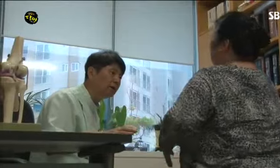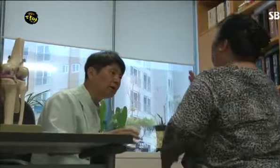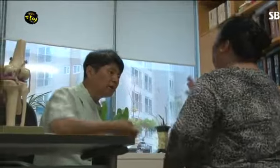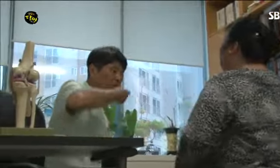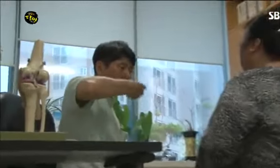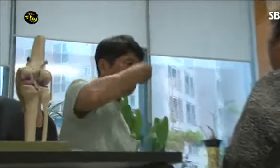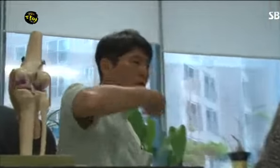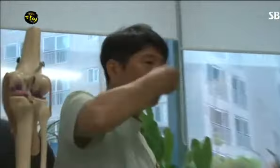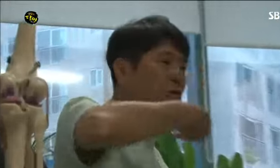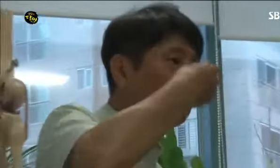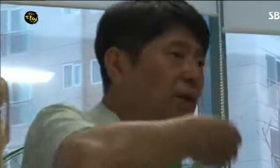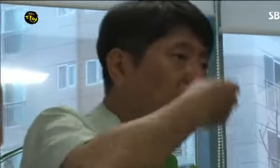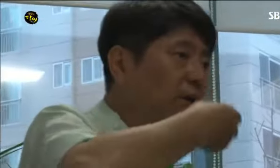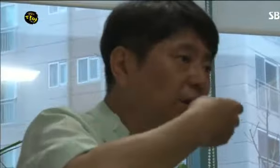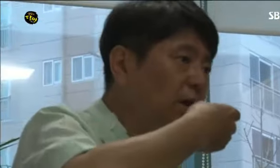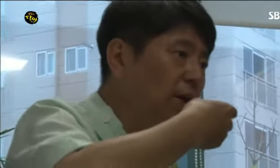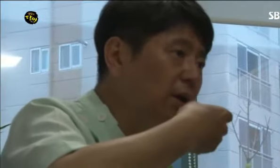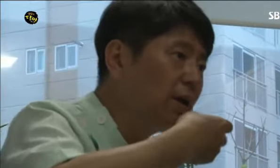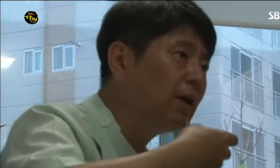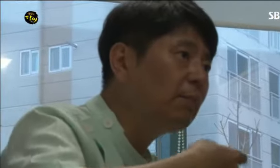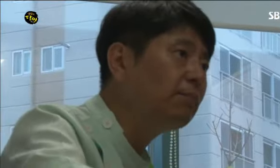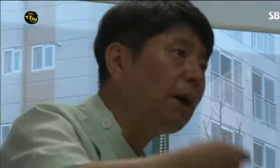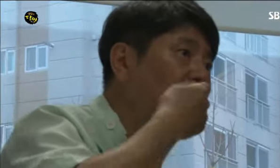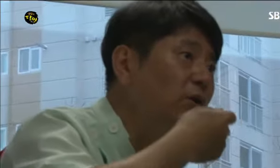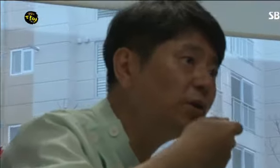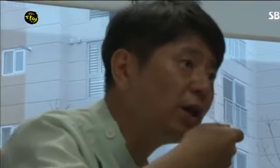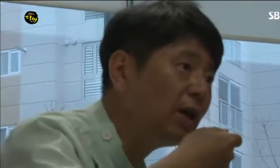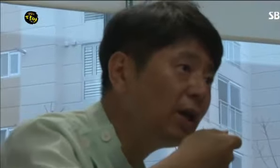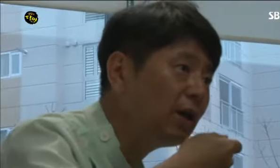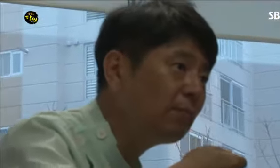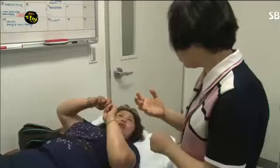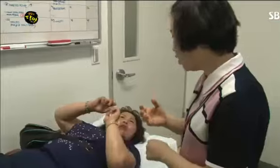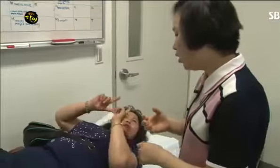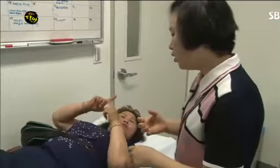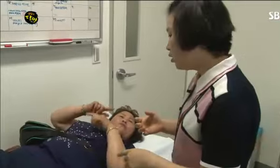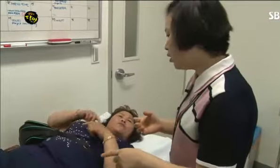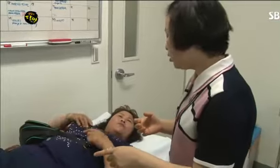그런데 여기, 서로의 이야기를 들을 수 있게 도와주는 한 사람이 있습니다.